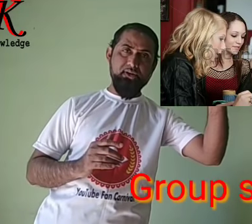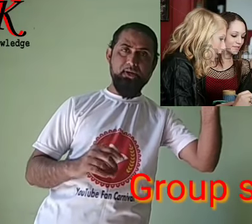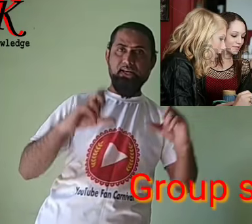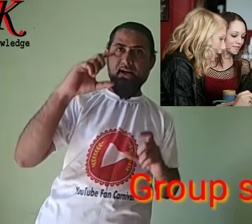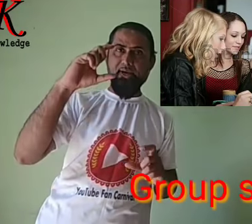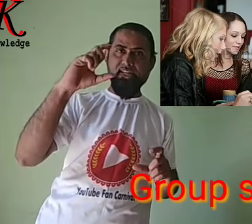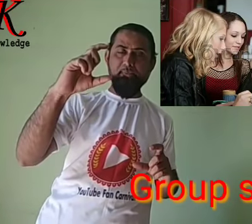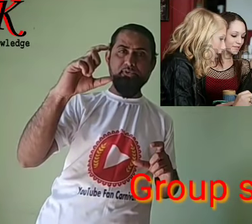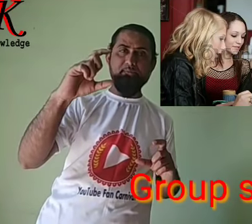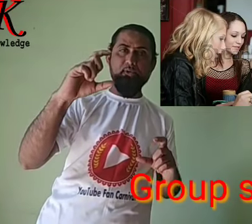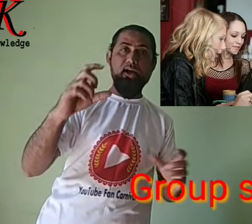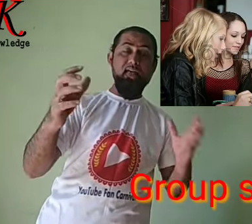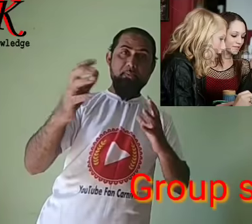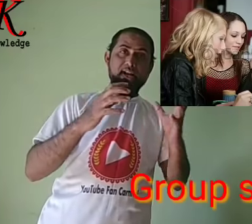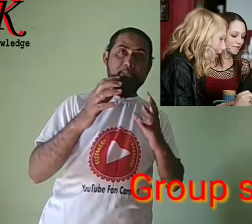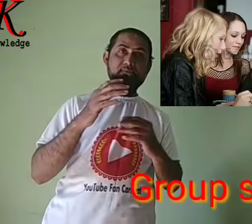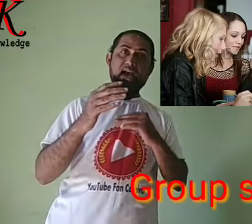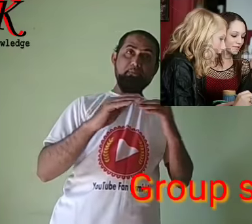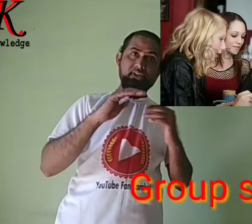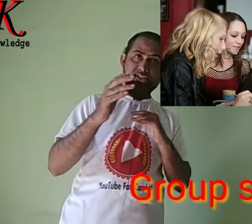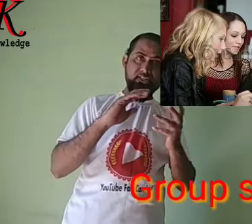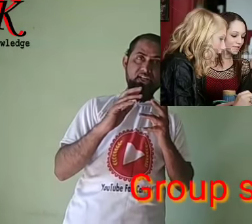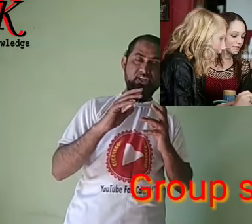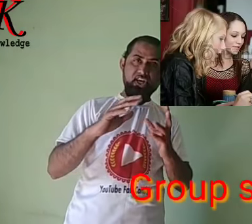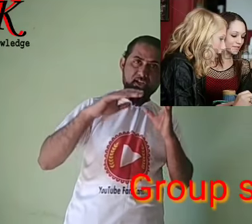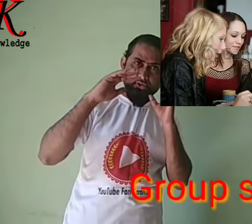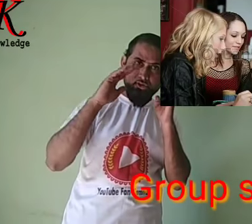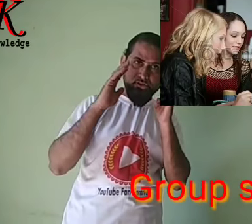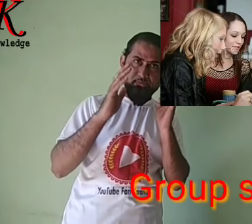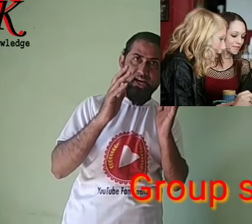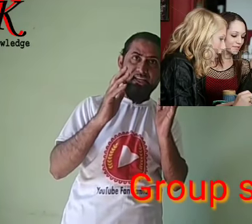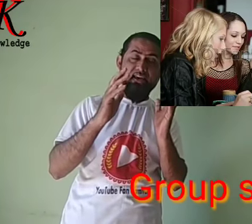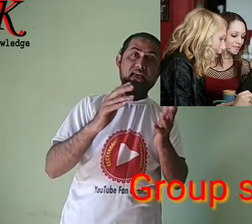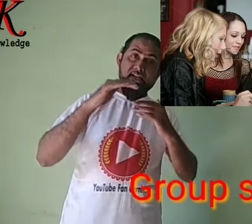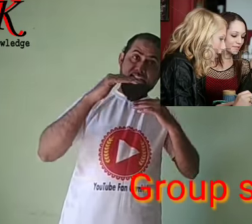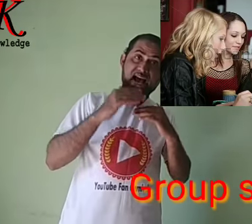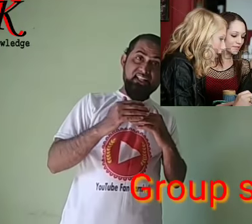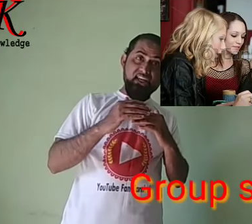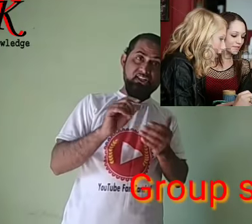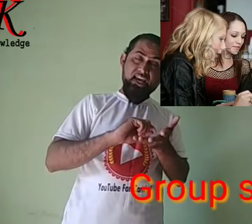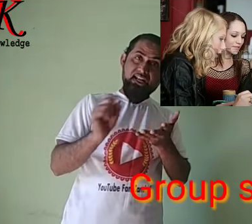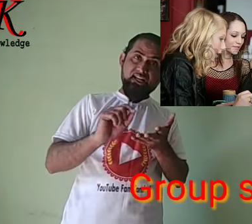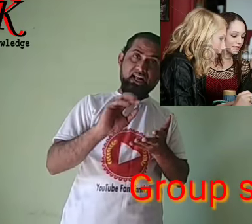पढ़ेगा मैं ये portion पढ़ूँगा फिर आपस में आप discussion कीजिए एक दूसरे को समझाईए याद कीजिए लिख कर